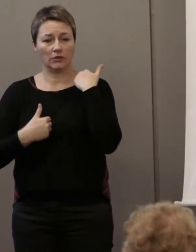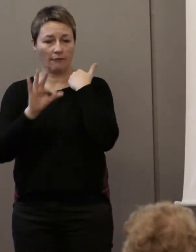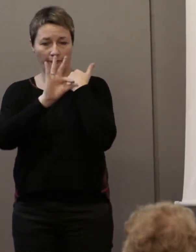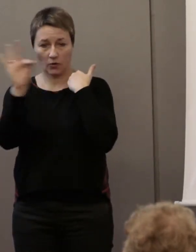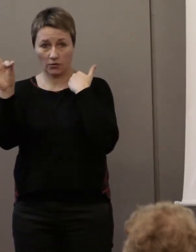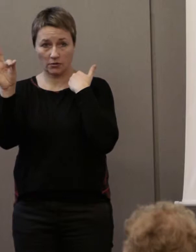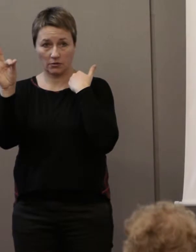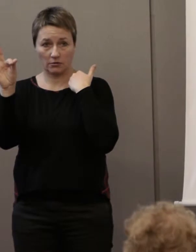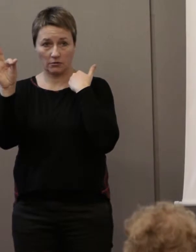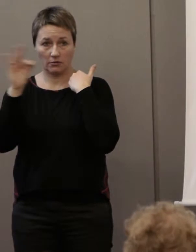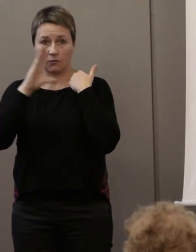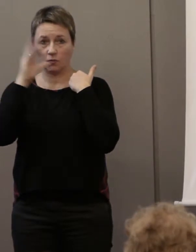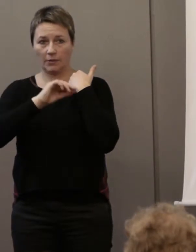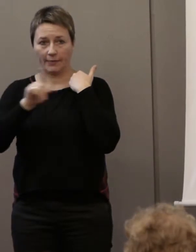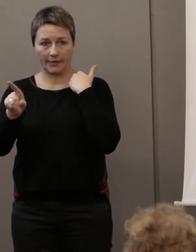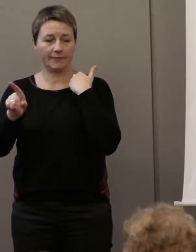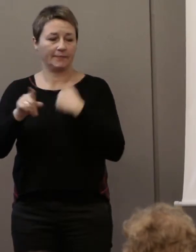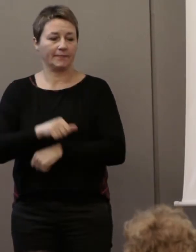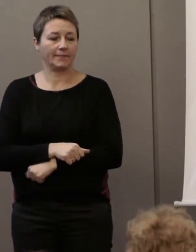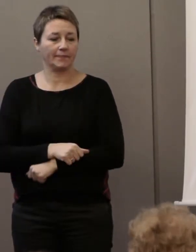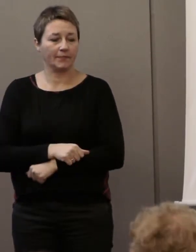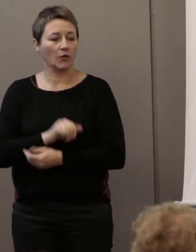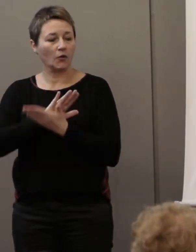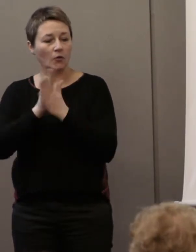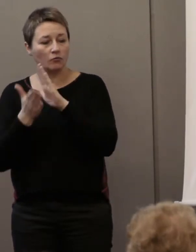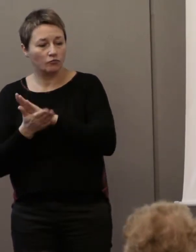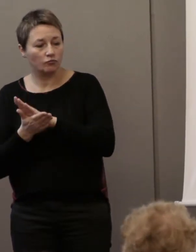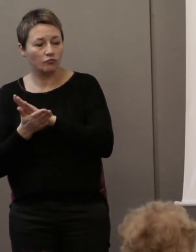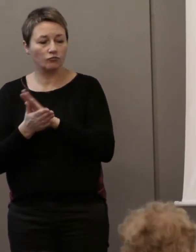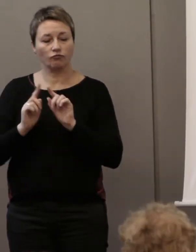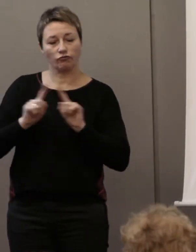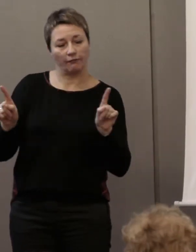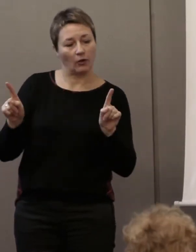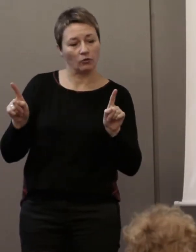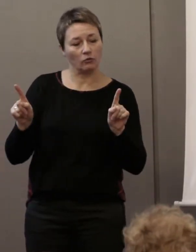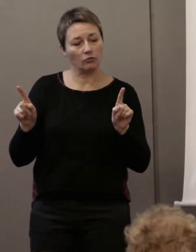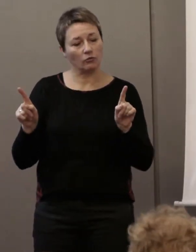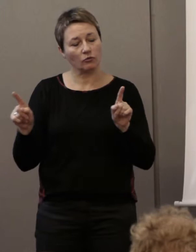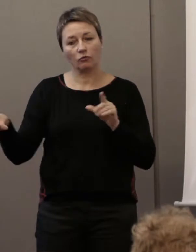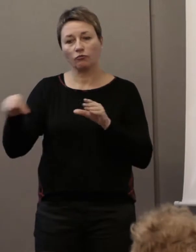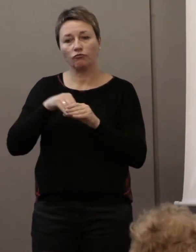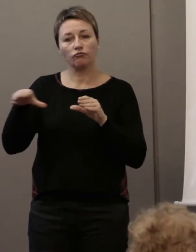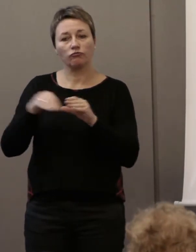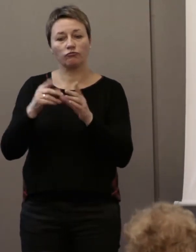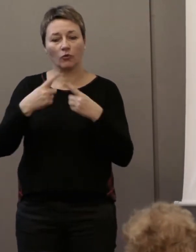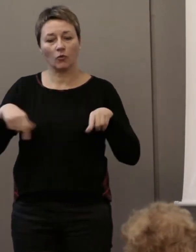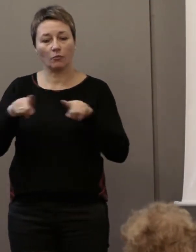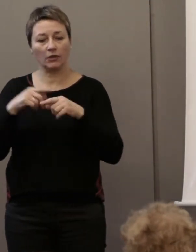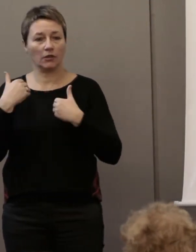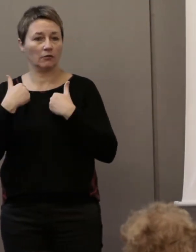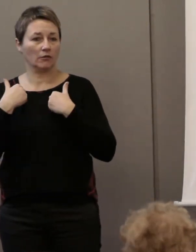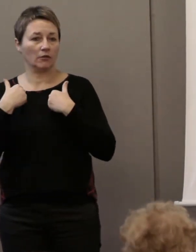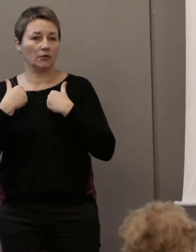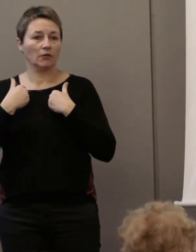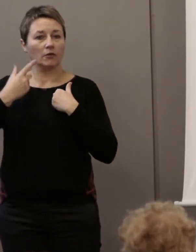aussi, je n pas l'oublié, des associations un peu différentes qui ont rejoint le comité scientifique. Notre